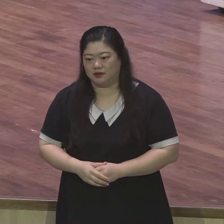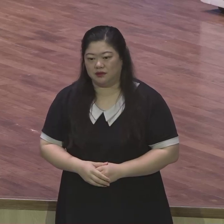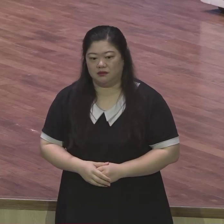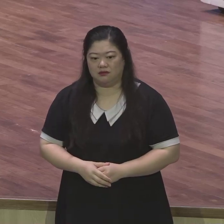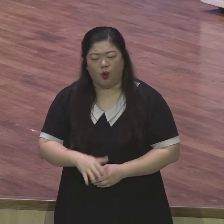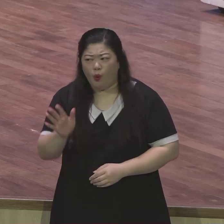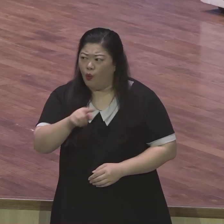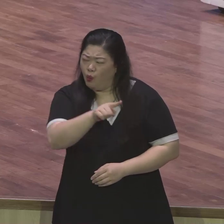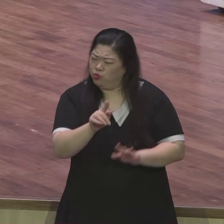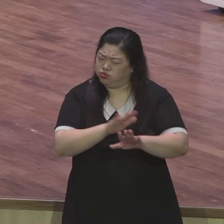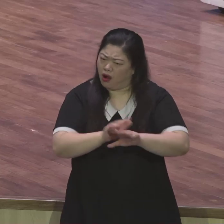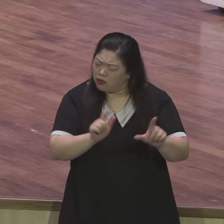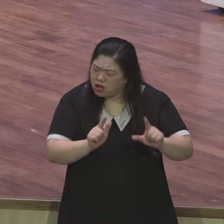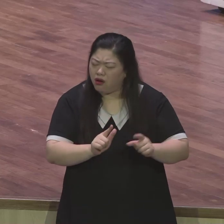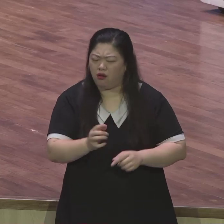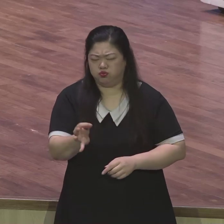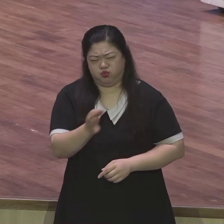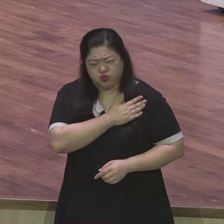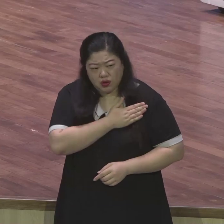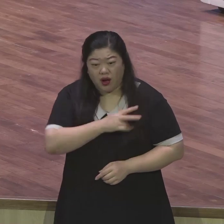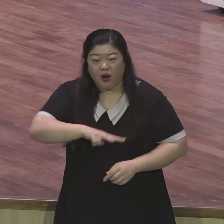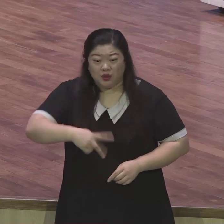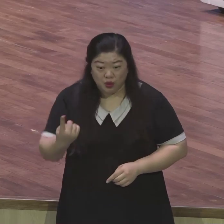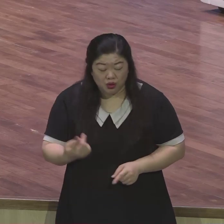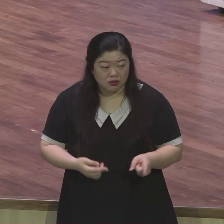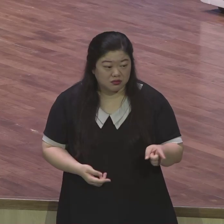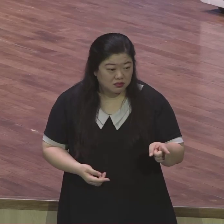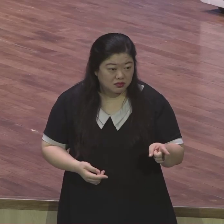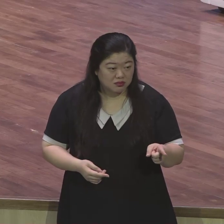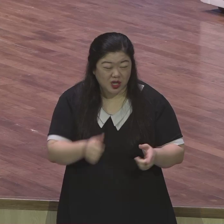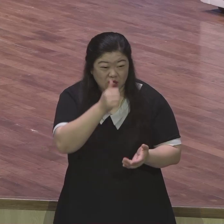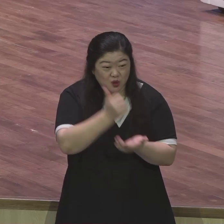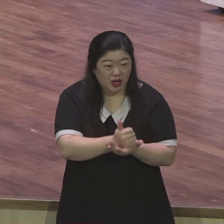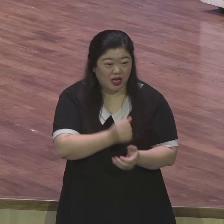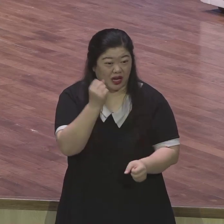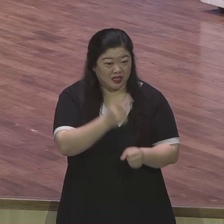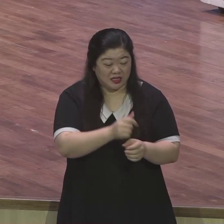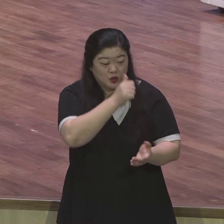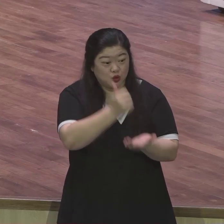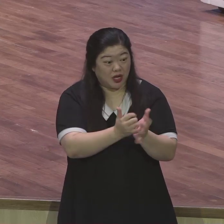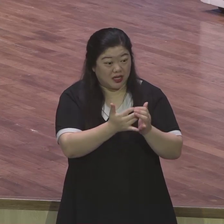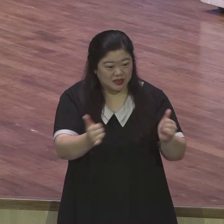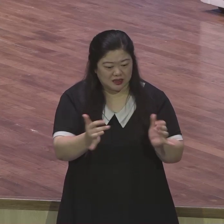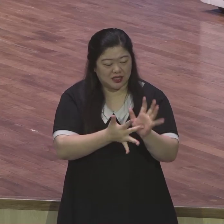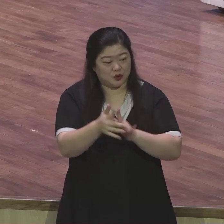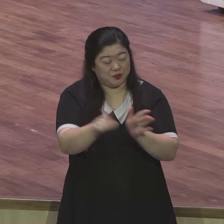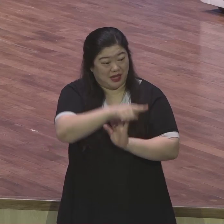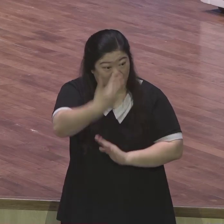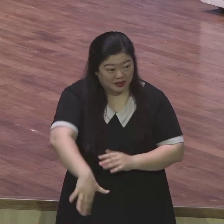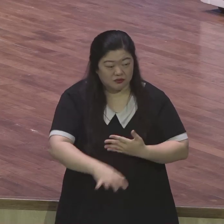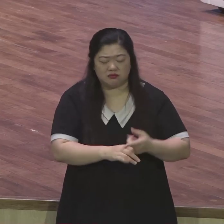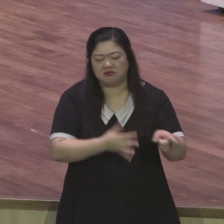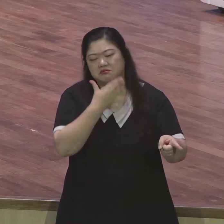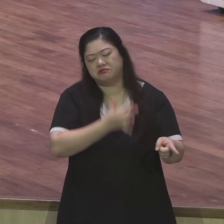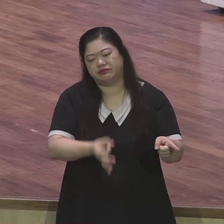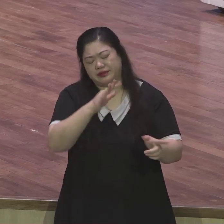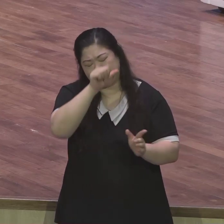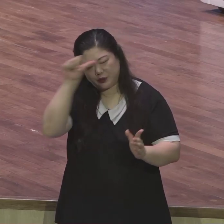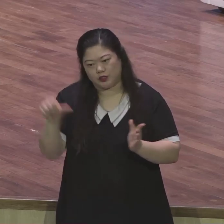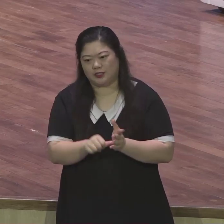자체가 죄고 죄인은 행복할 수 없고 죄인은 평안할 수 없고 죄인은 안식을 누릴 수 없어요 제가 며칠 전에 한 뉴스를